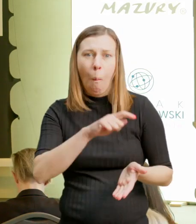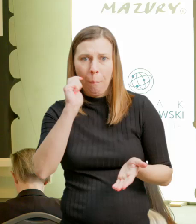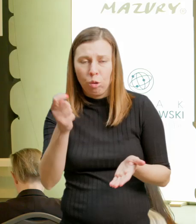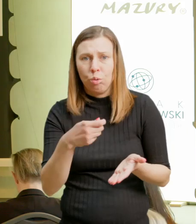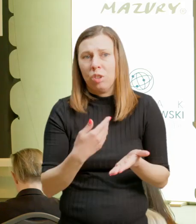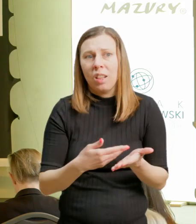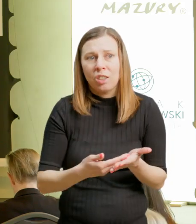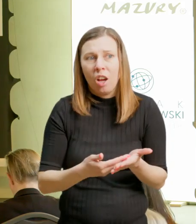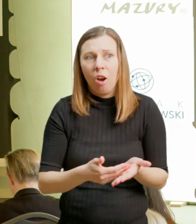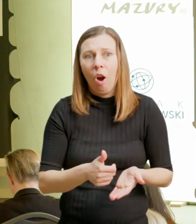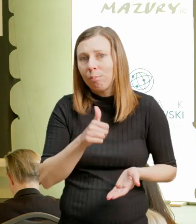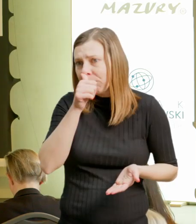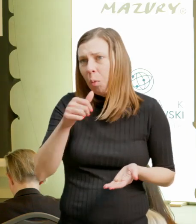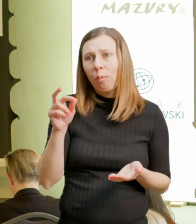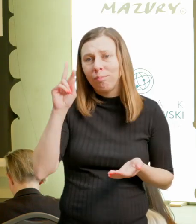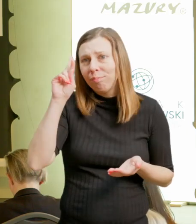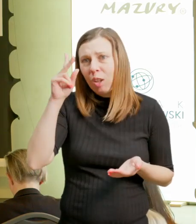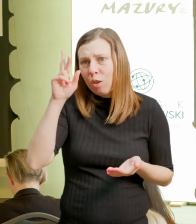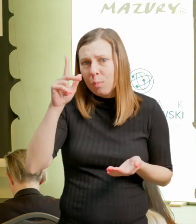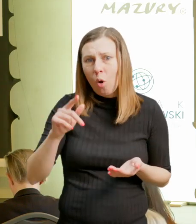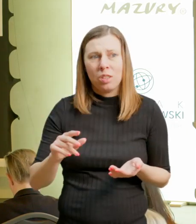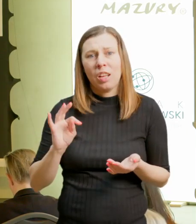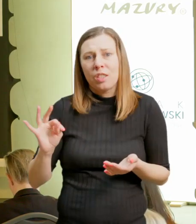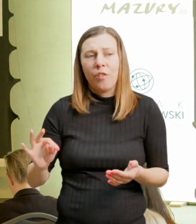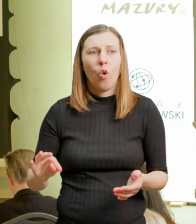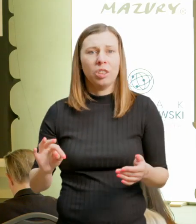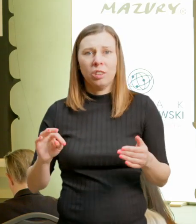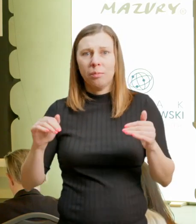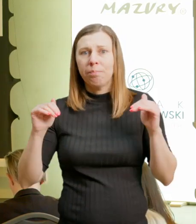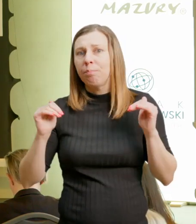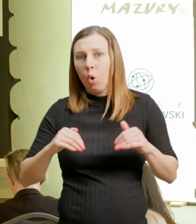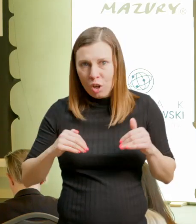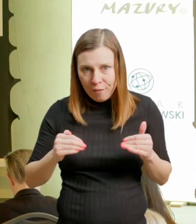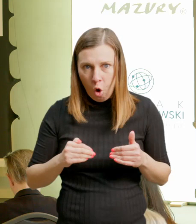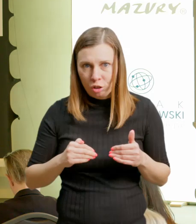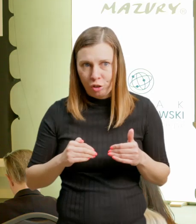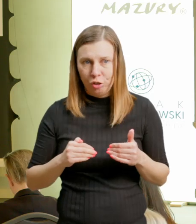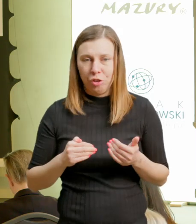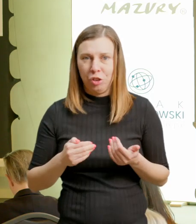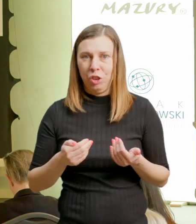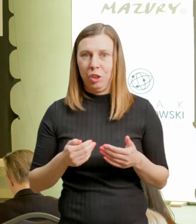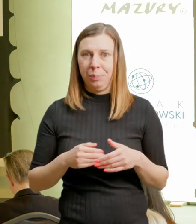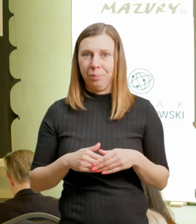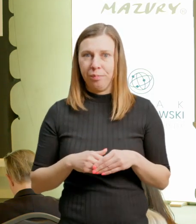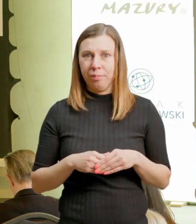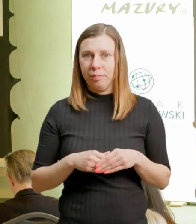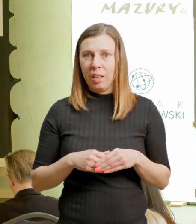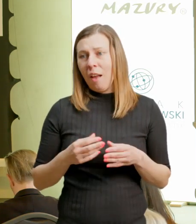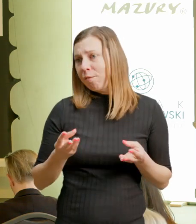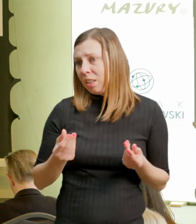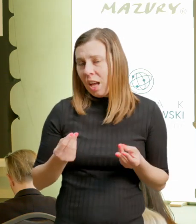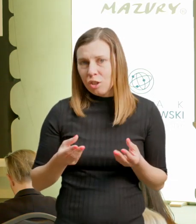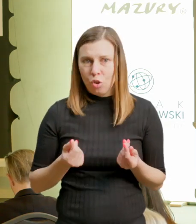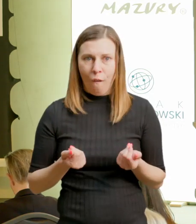strony są wyszukiwane, jeśli chodzi o kontekst ekonomiczny z dużym